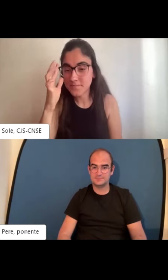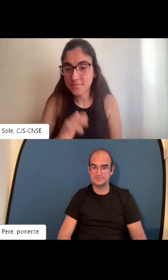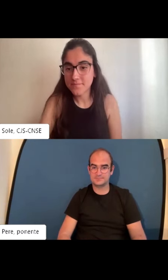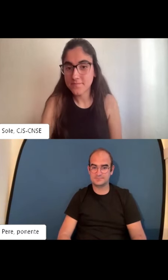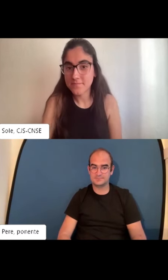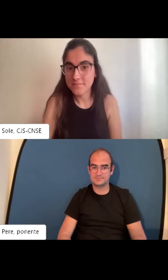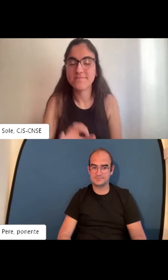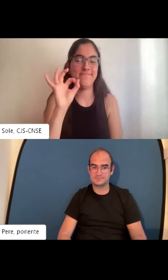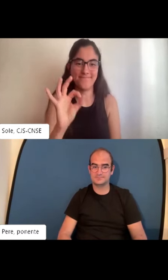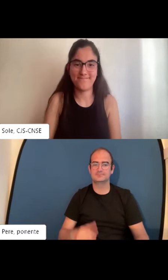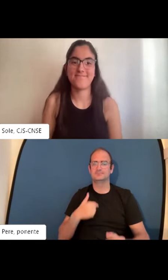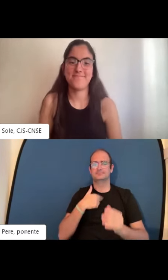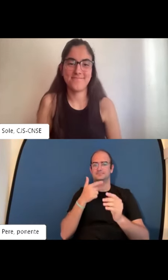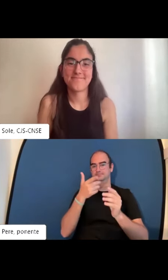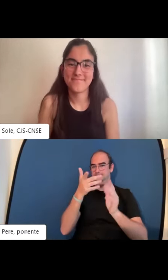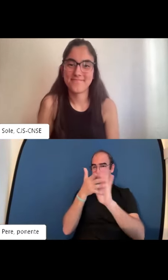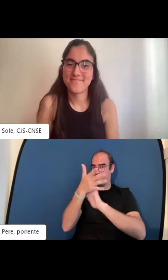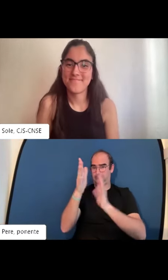No sé si podemos pasar. Genial.